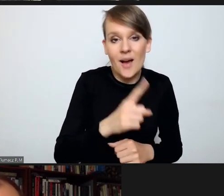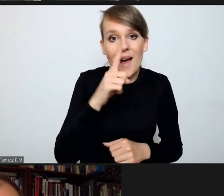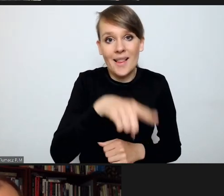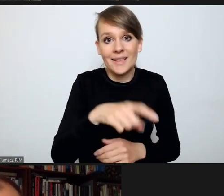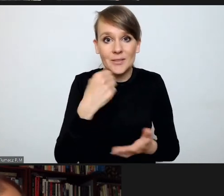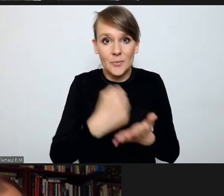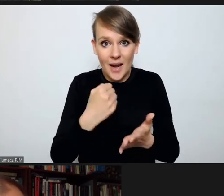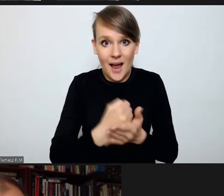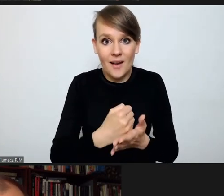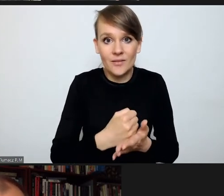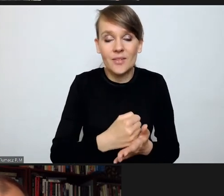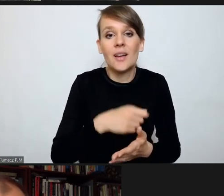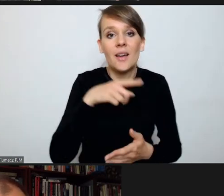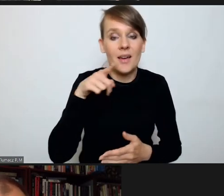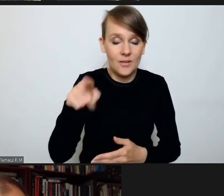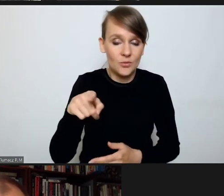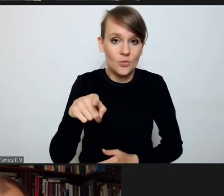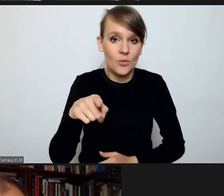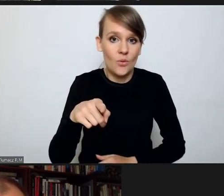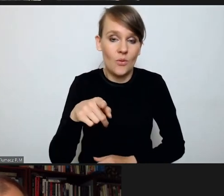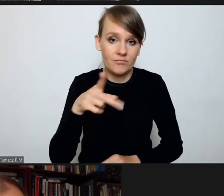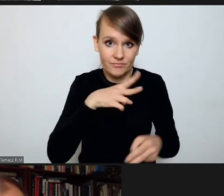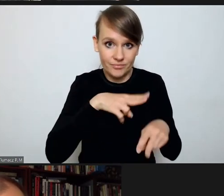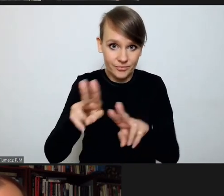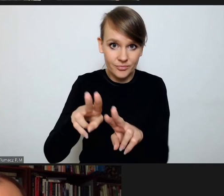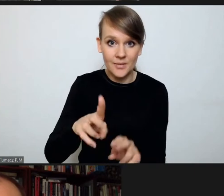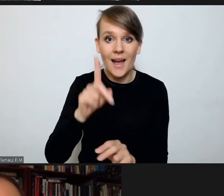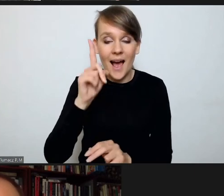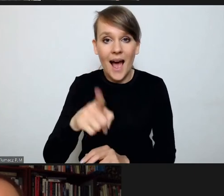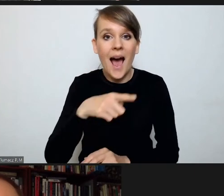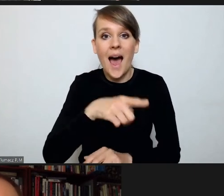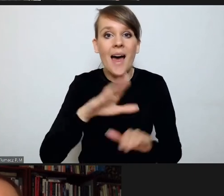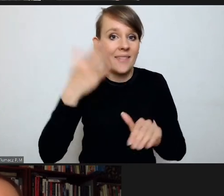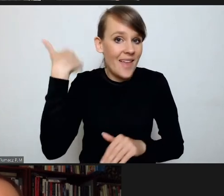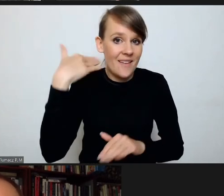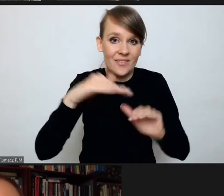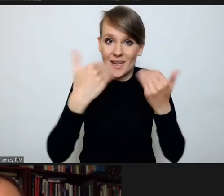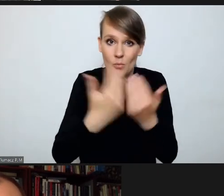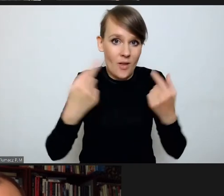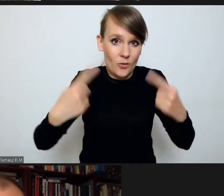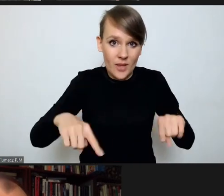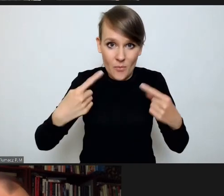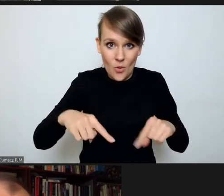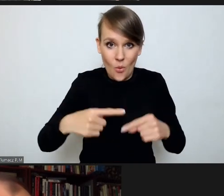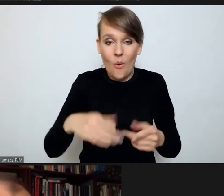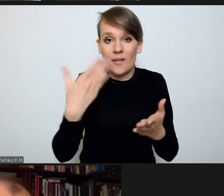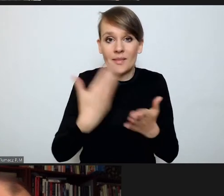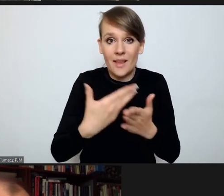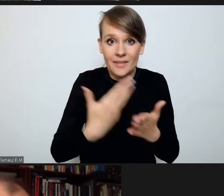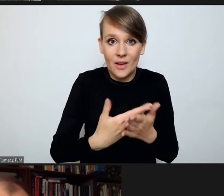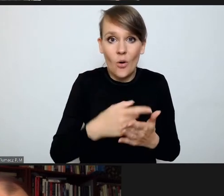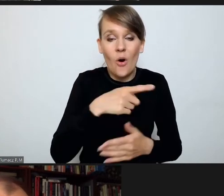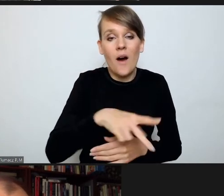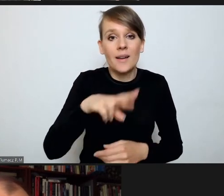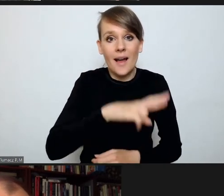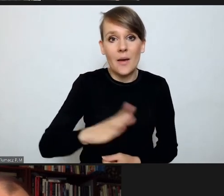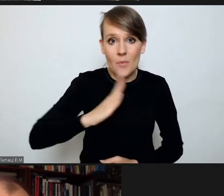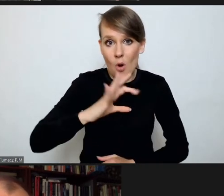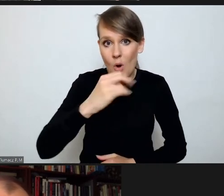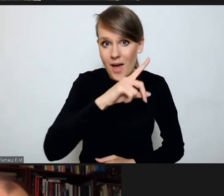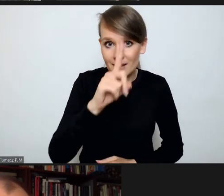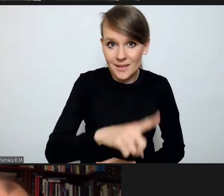sprawy były objęte jego jurysdykcją. Natomiast trybunału nie było wtedy i dlatego rezolucją Rady Bezpieczeństwa ONZ